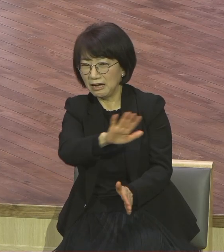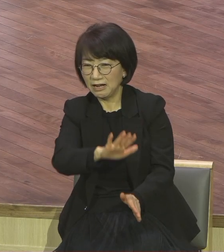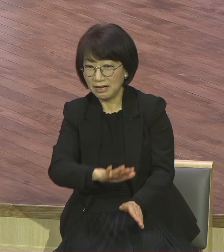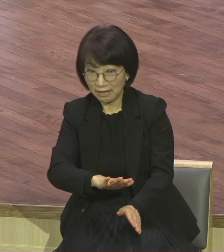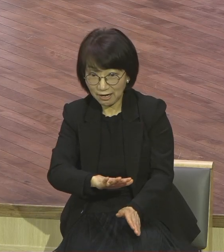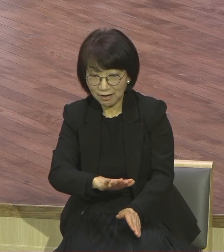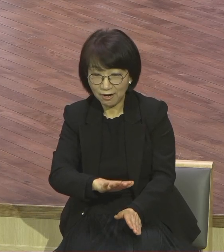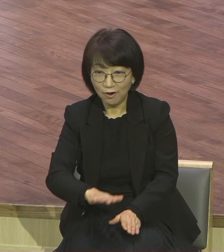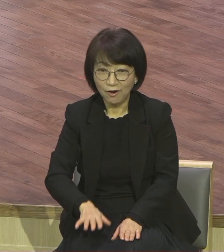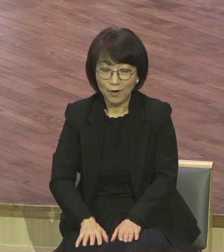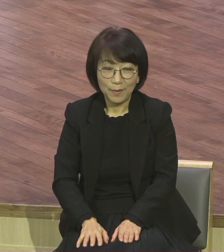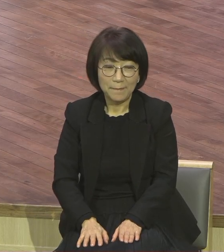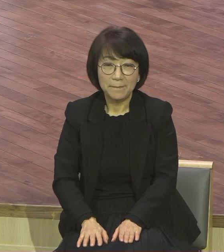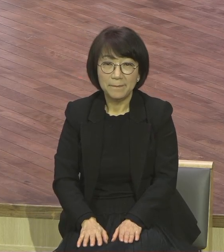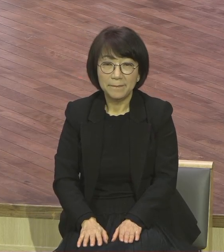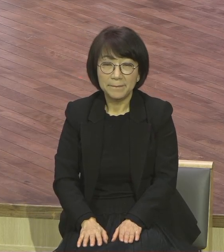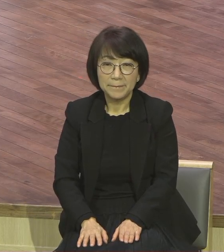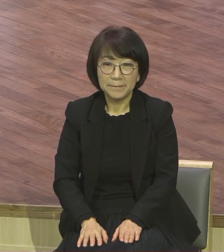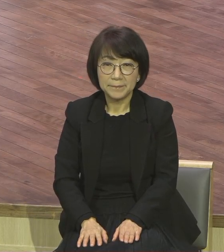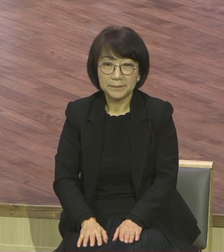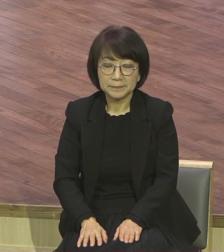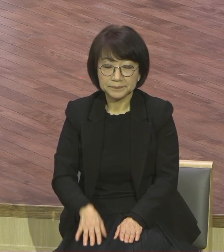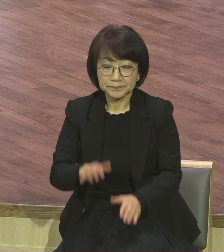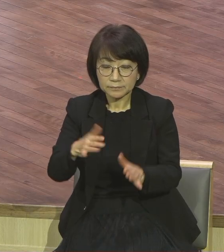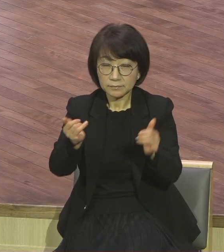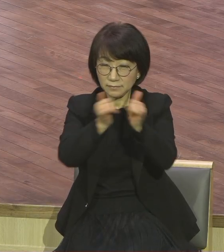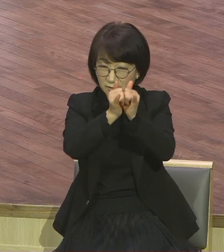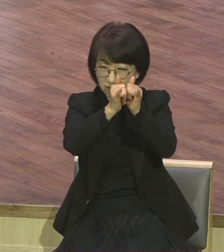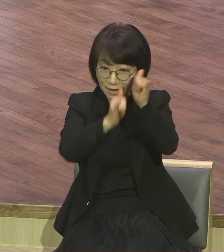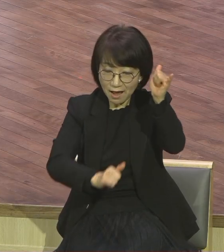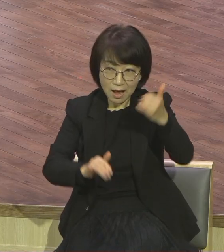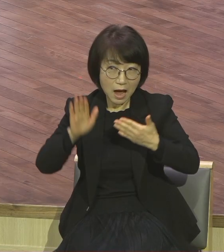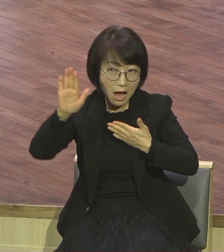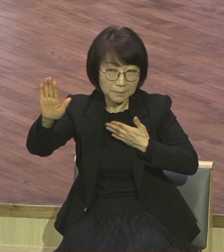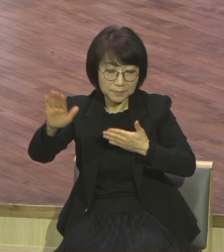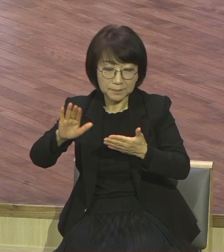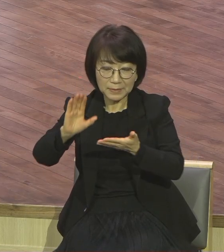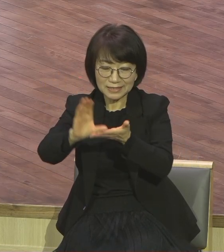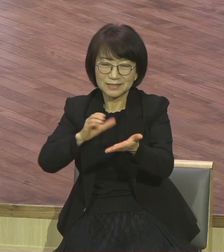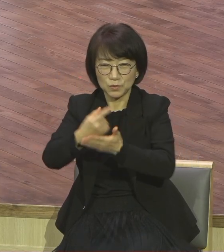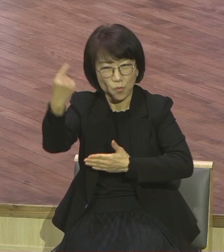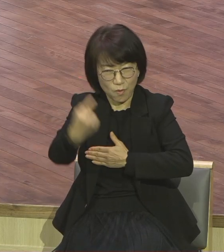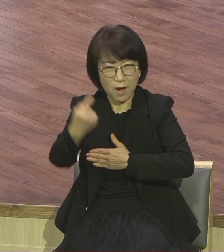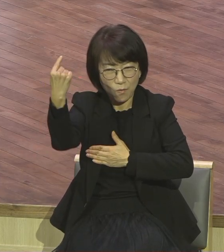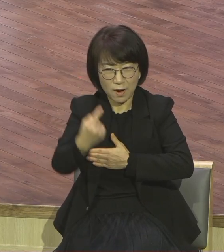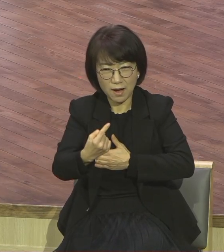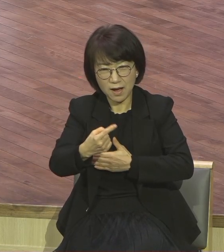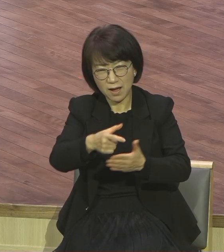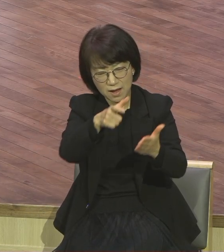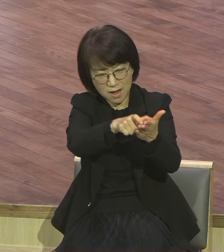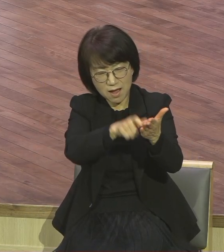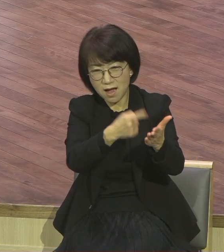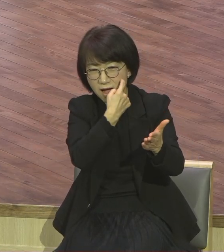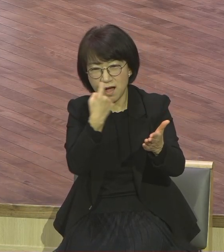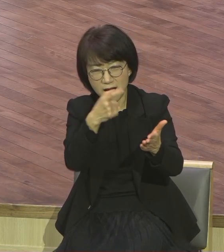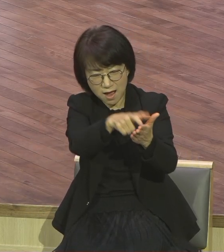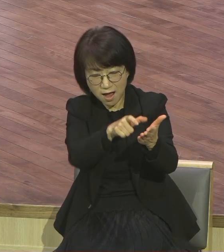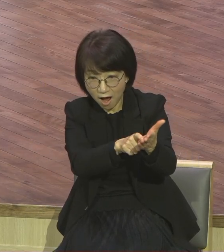역사적으로 끊임없이 메시아가 오시면 이렇게 한다고 예수님이 그대로 행하고 있는데도